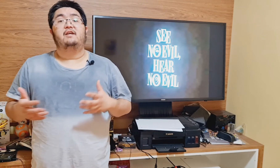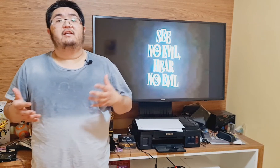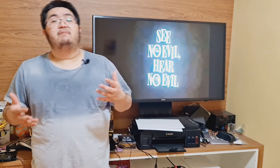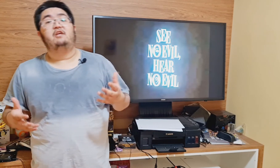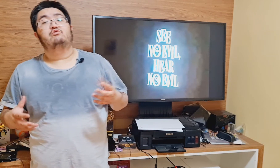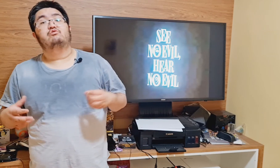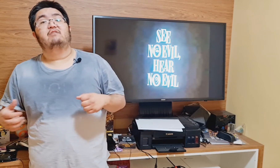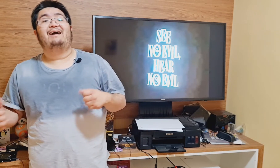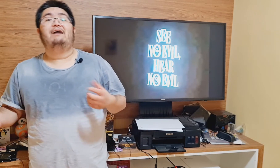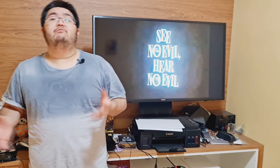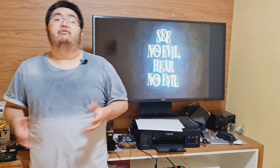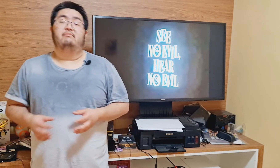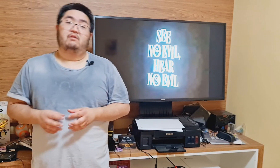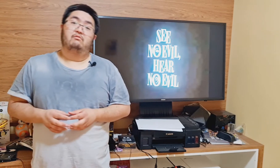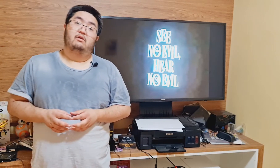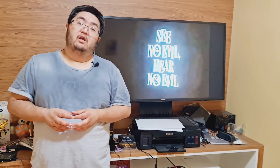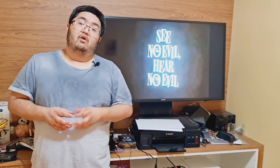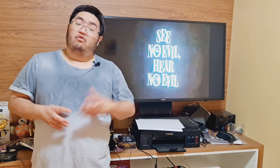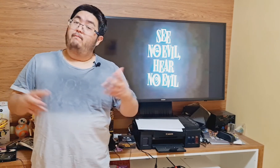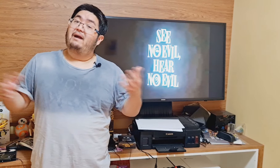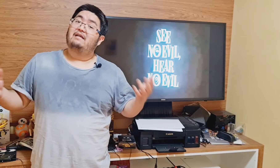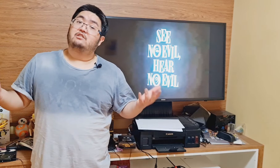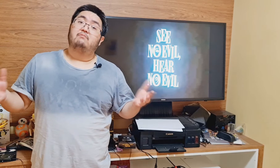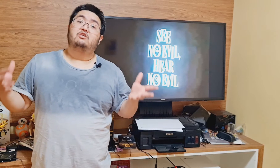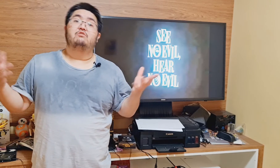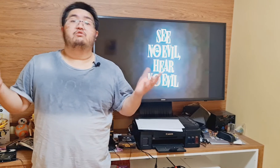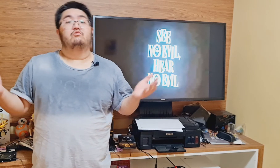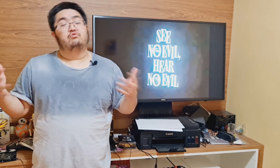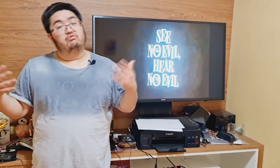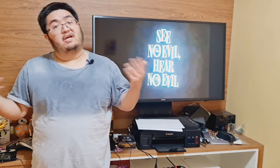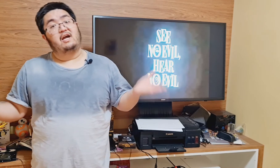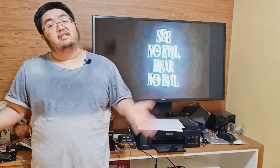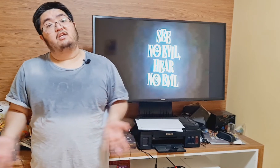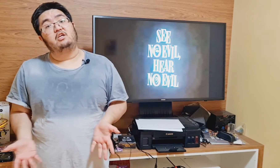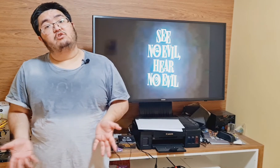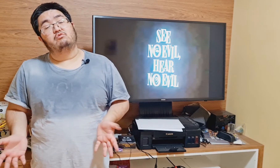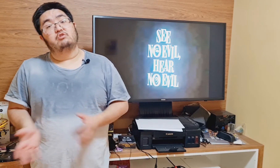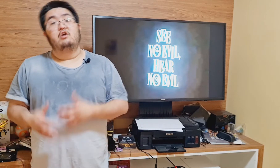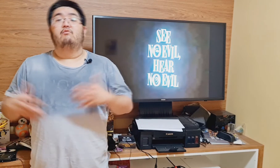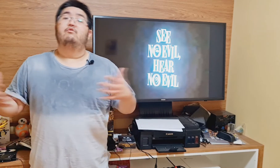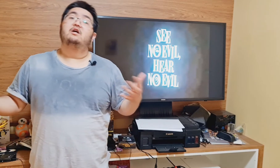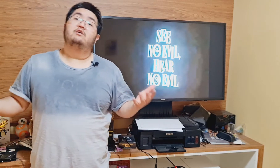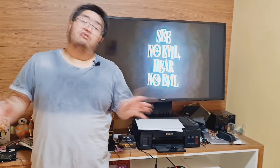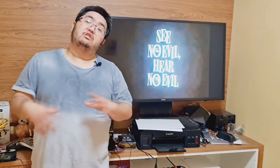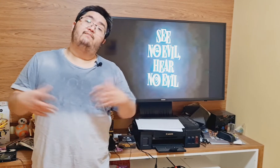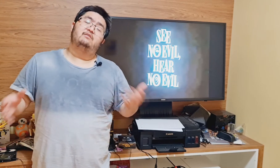na mente o som da água em movimento. Ou um pássaro emitindo seus sons característicos, voando, ou simplesmente